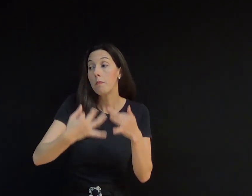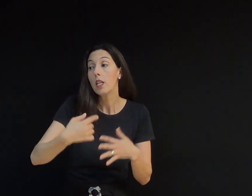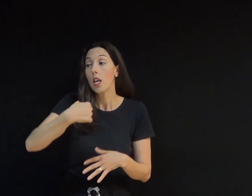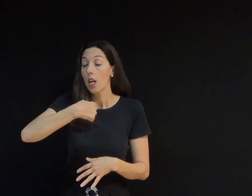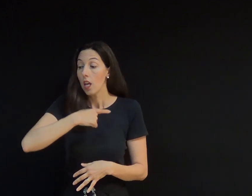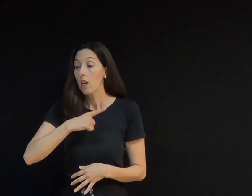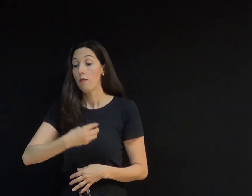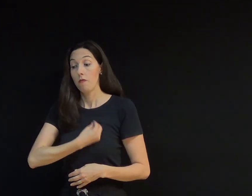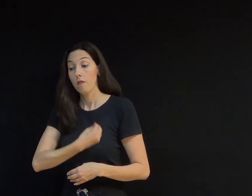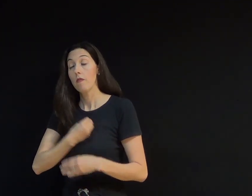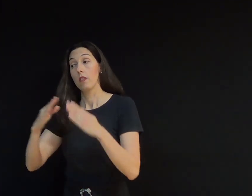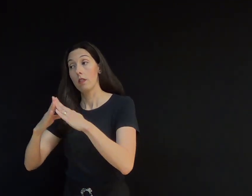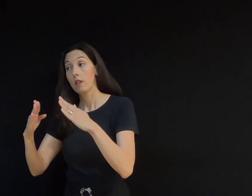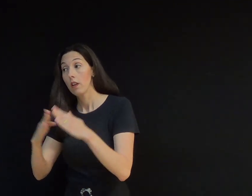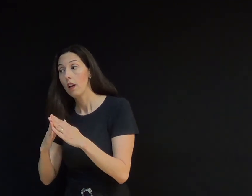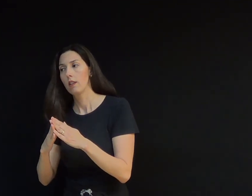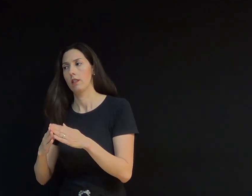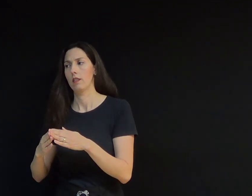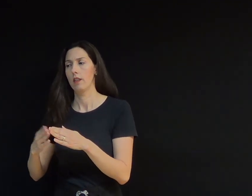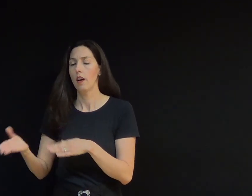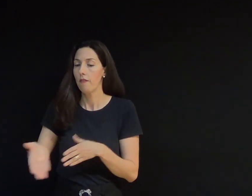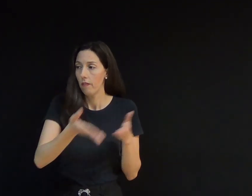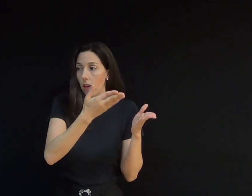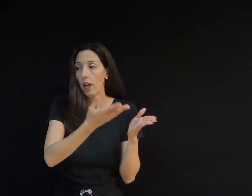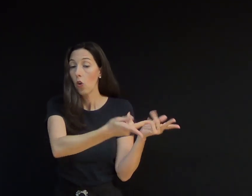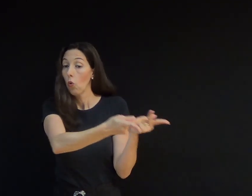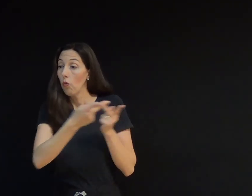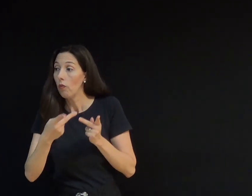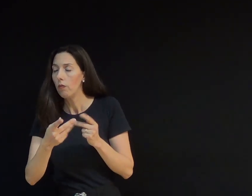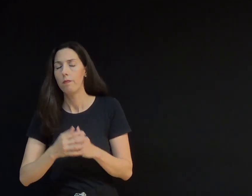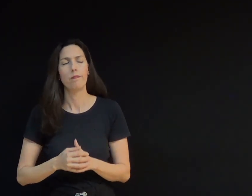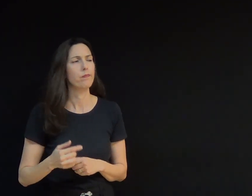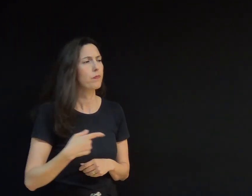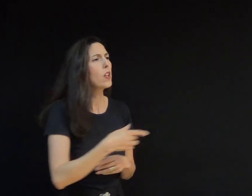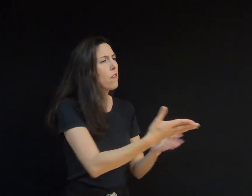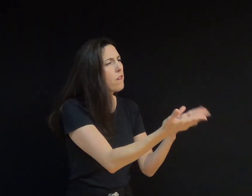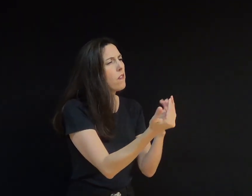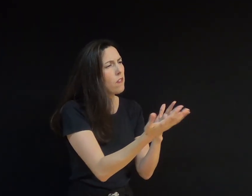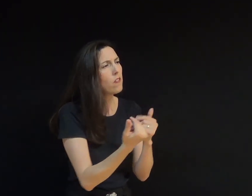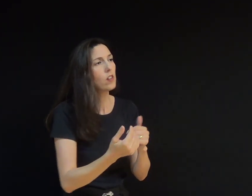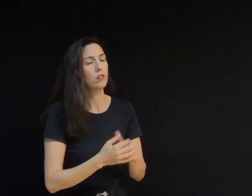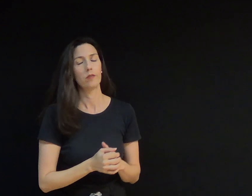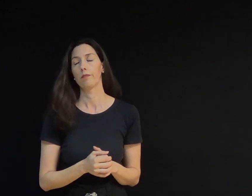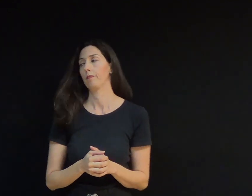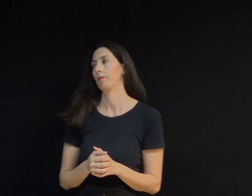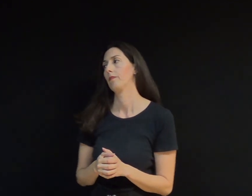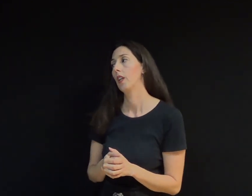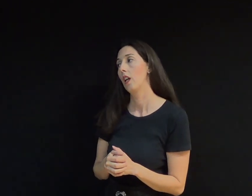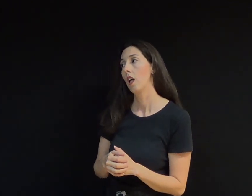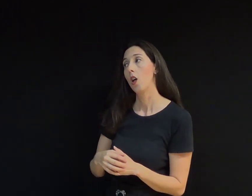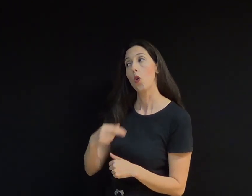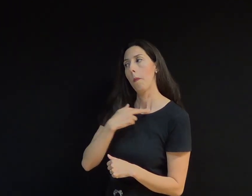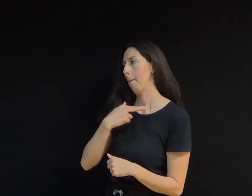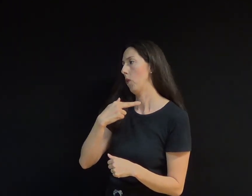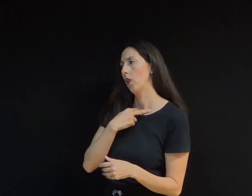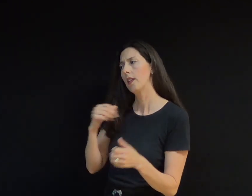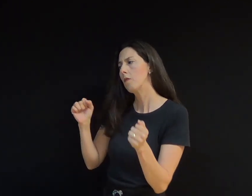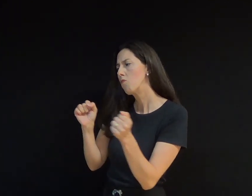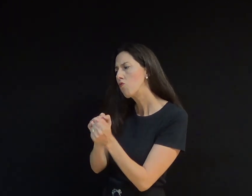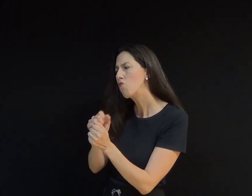A mulher saiu e convidou-os a entrar. Não podemos entrar juntos, responderam? Por que isso?